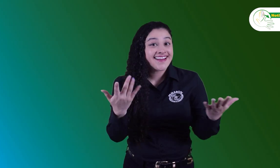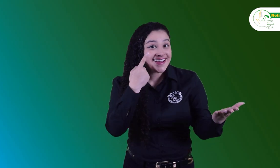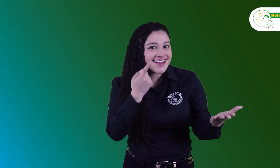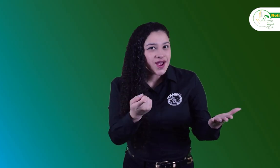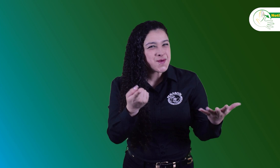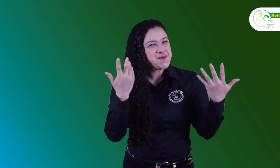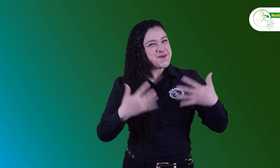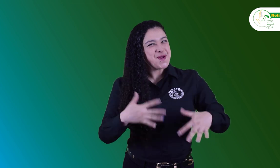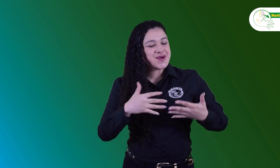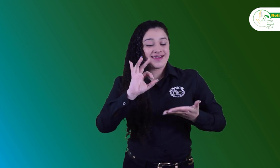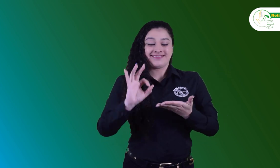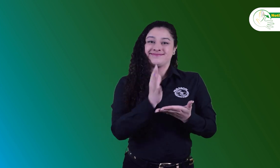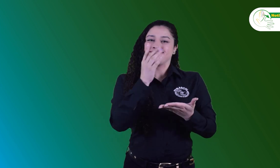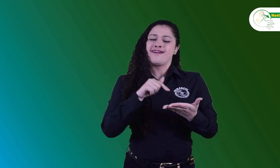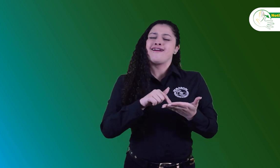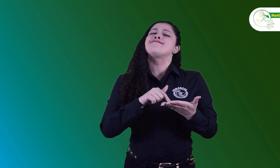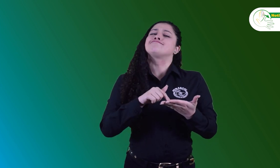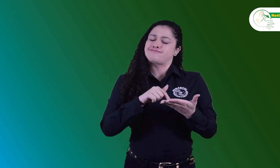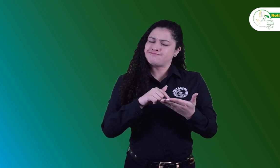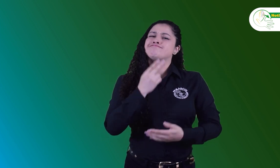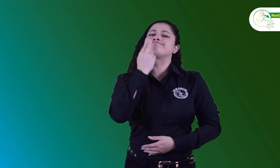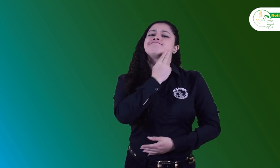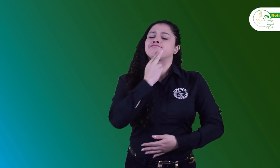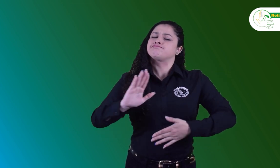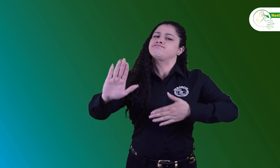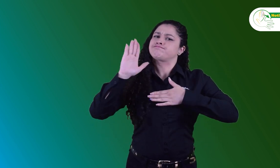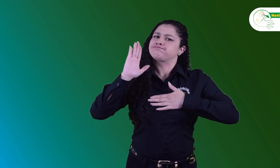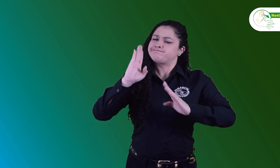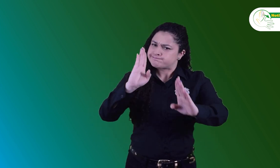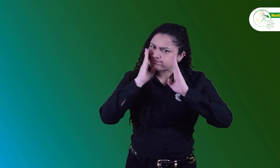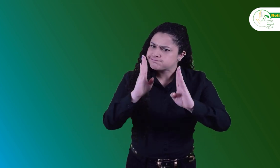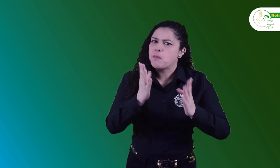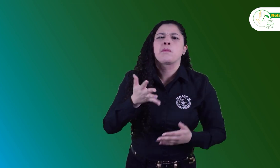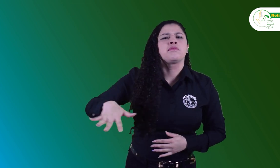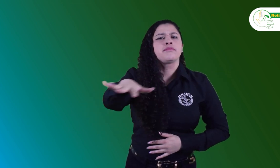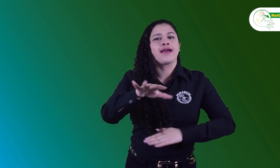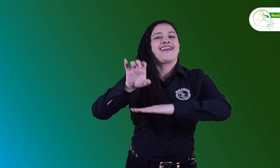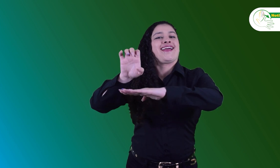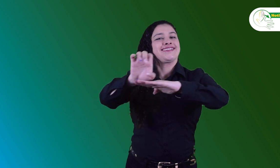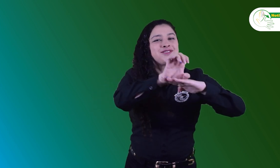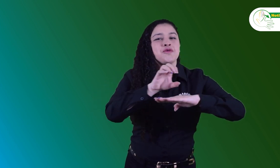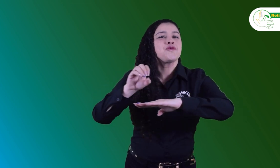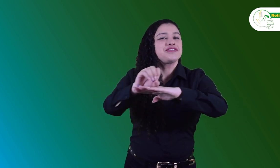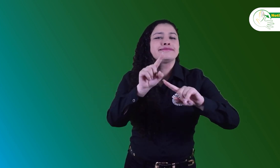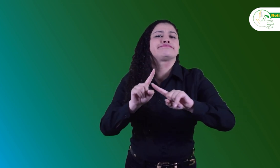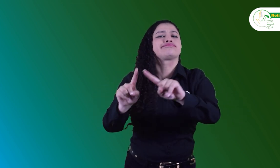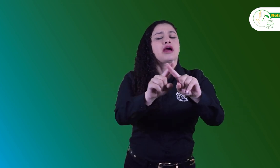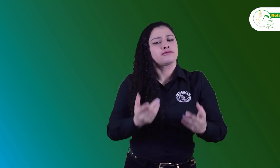¡Wow! Servir demuestra su compromiso por seguir prestando servicios de calidad a las organizaciones y entidades